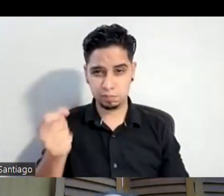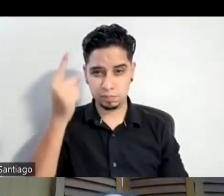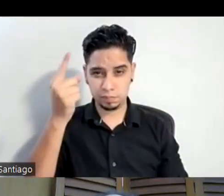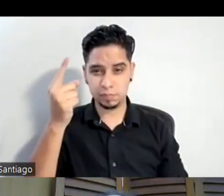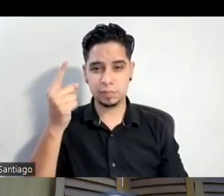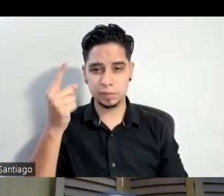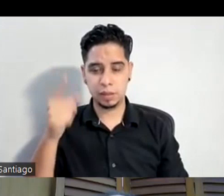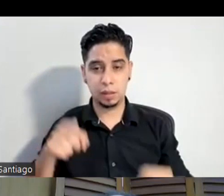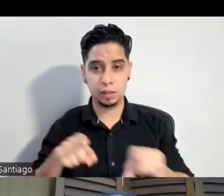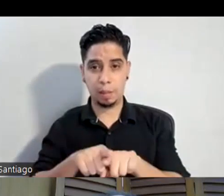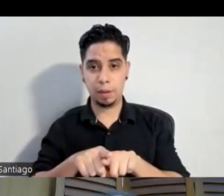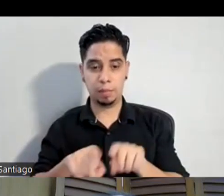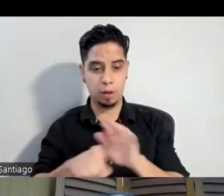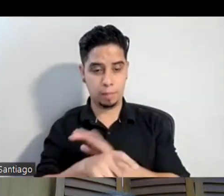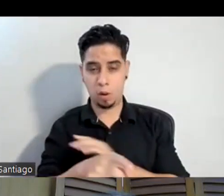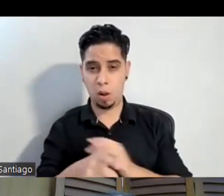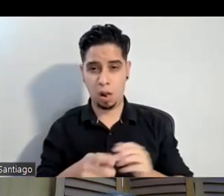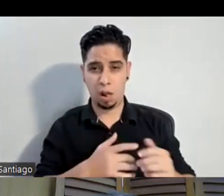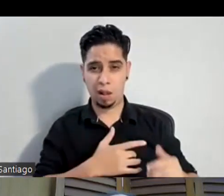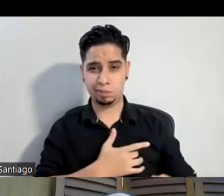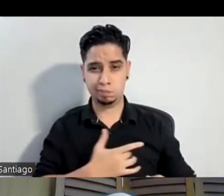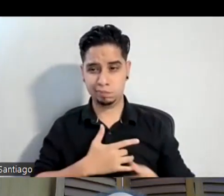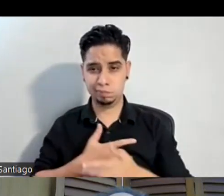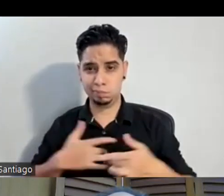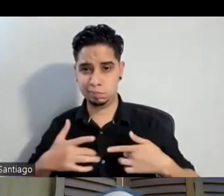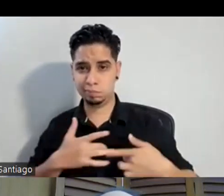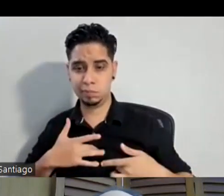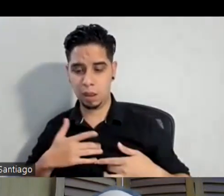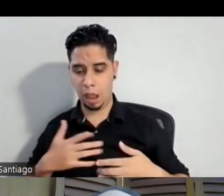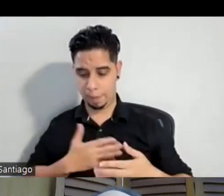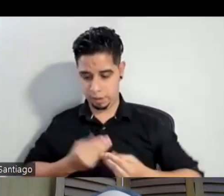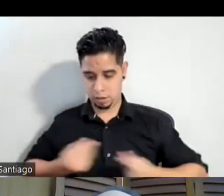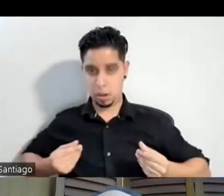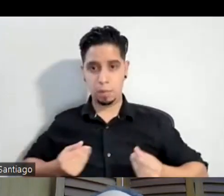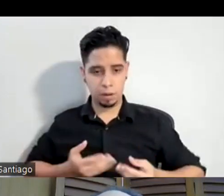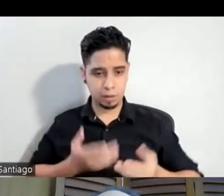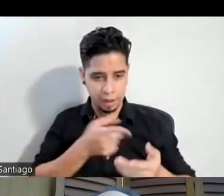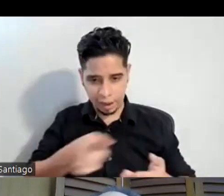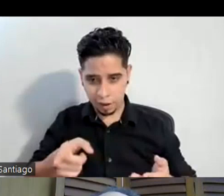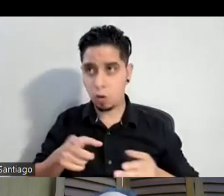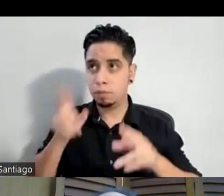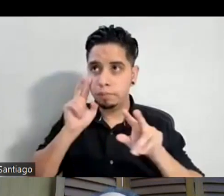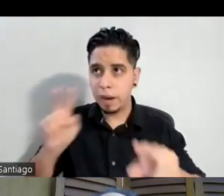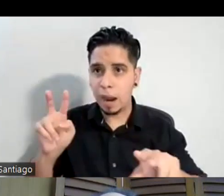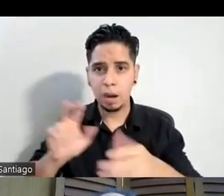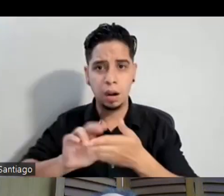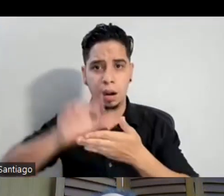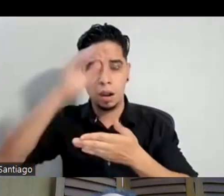sanación ya que fue sanación para mí pues devolverlo para adelante que ellos aprendan a canalizar las emociones aunque ellos a veces no